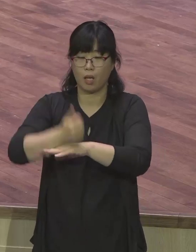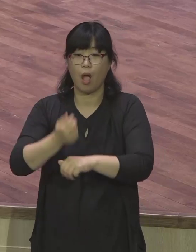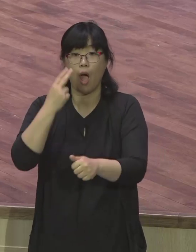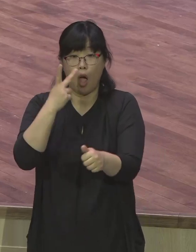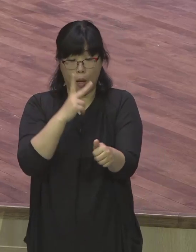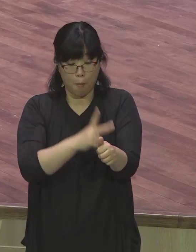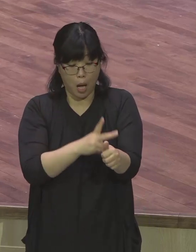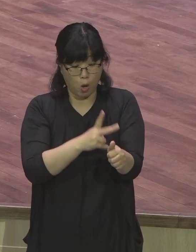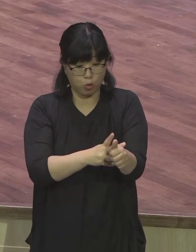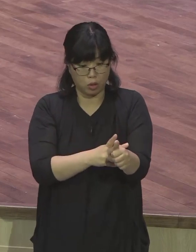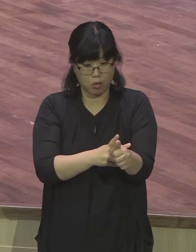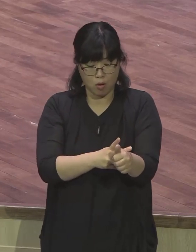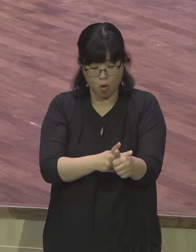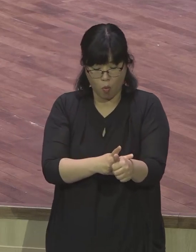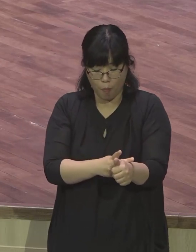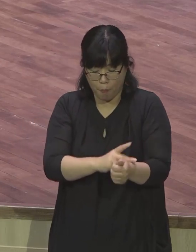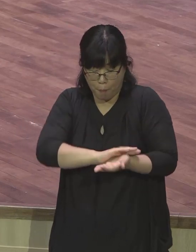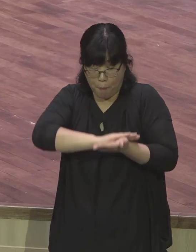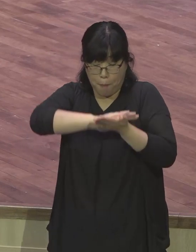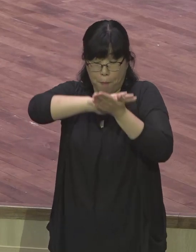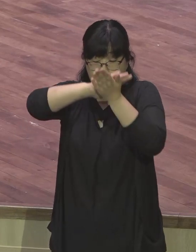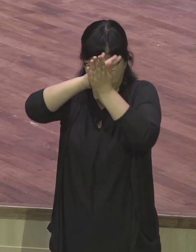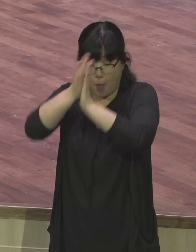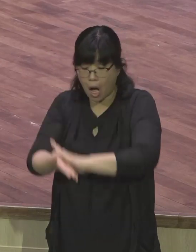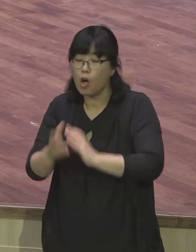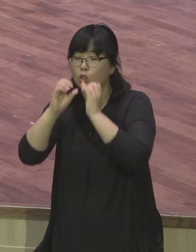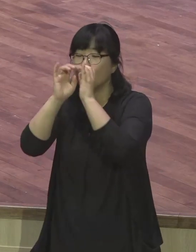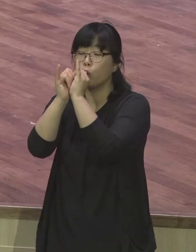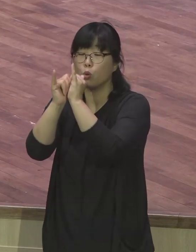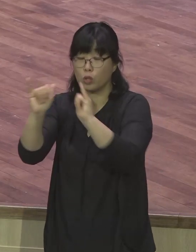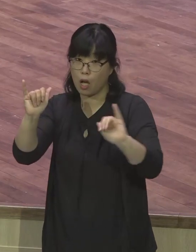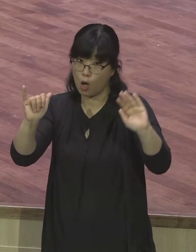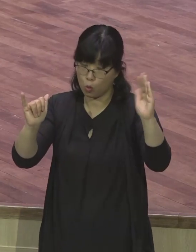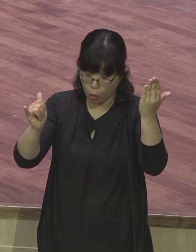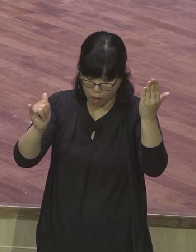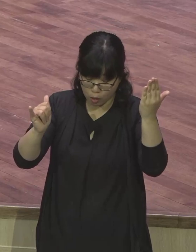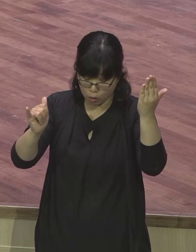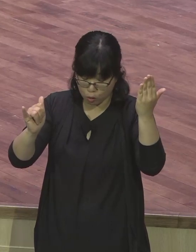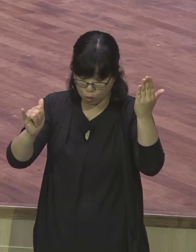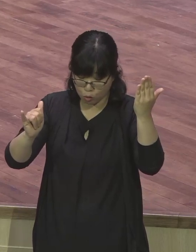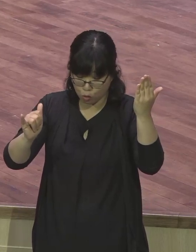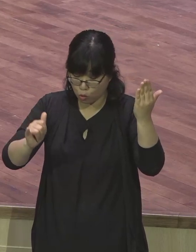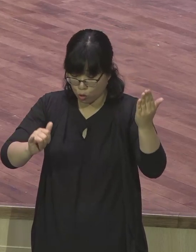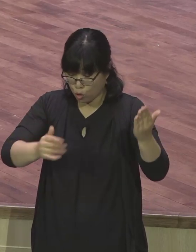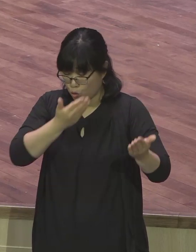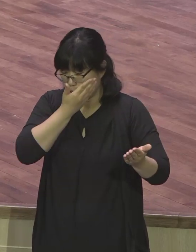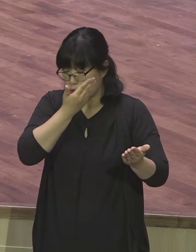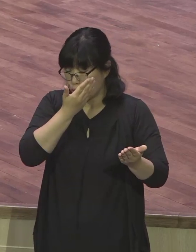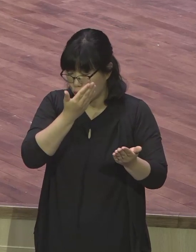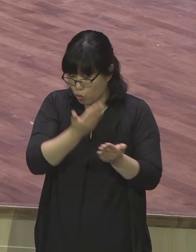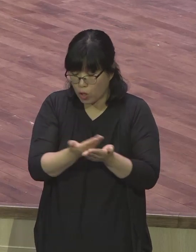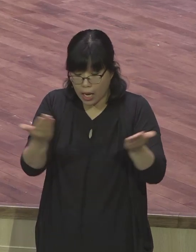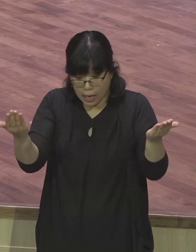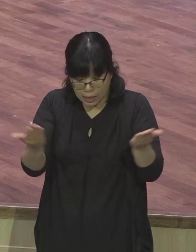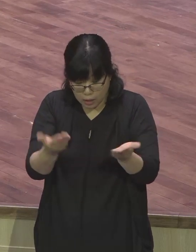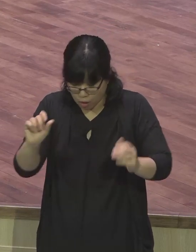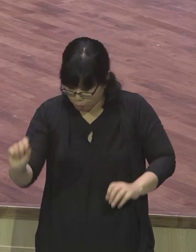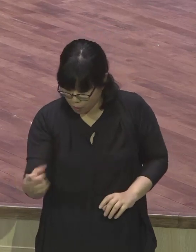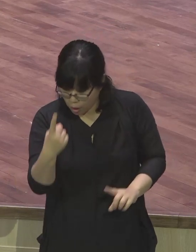속에서 가장 중요한 역할을 한 사람이 아나니아라는 제자였습니다 이 아나니아가 어떻게 해서 이러한 응답을 받게